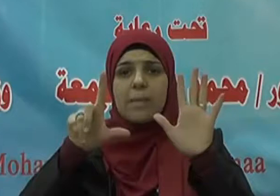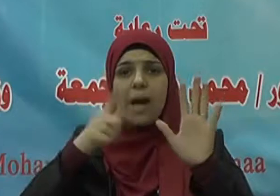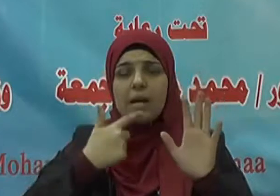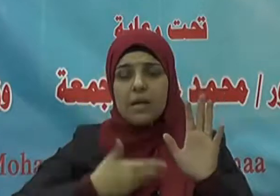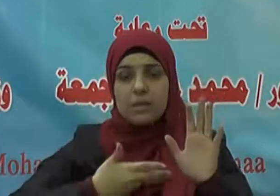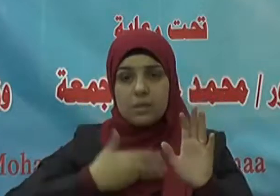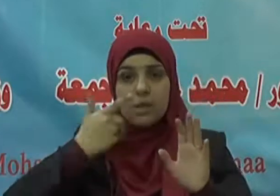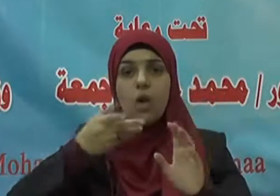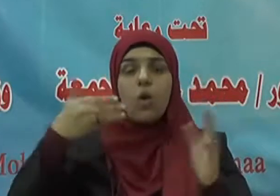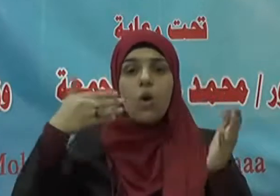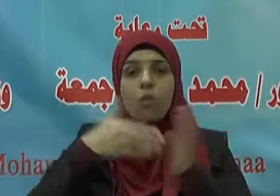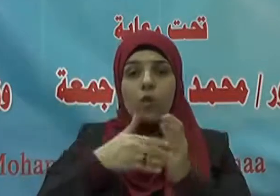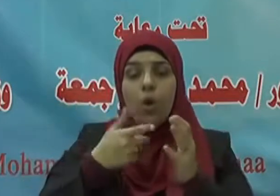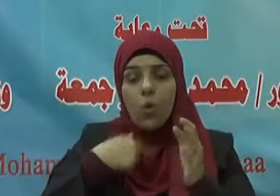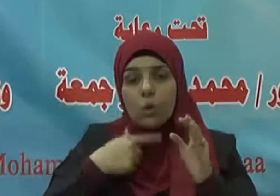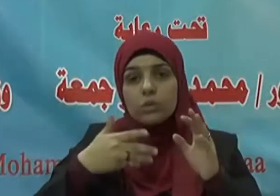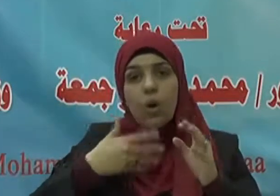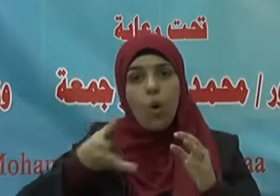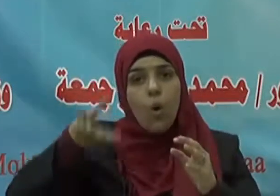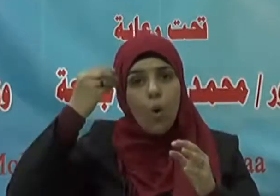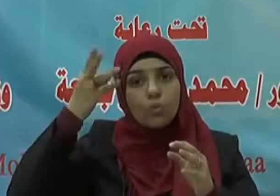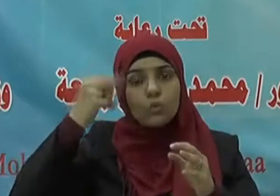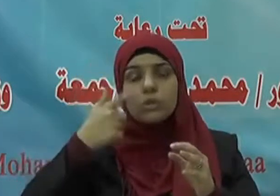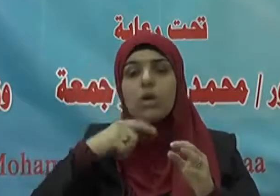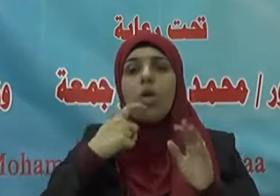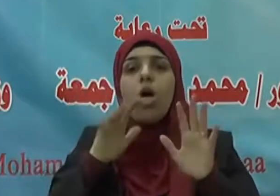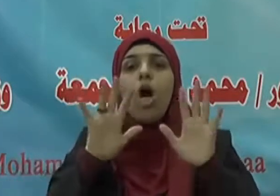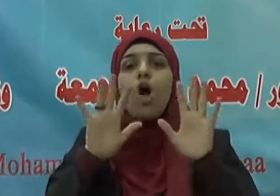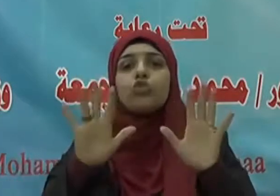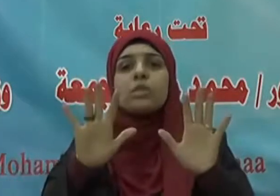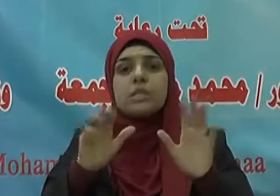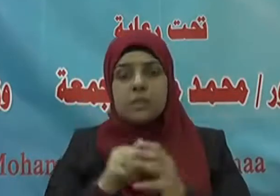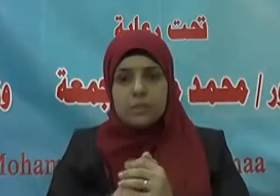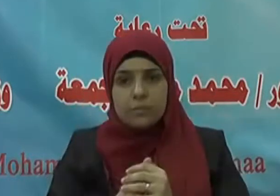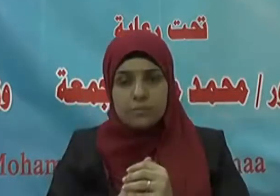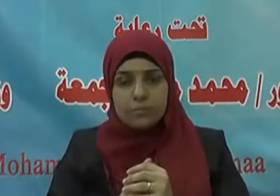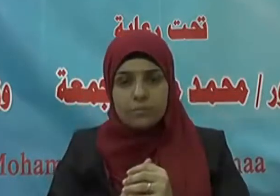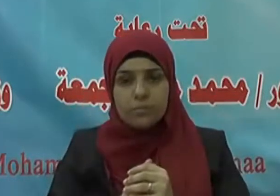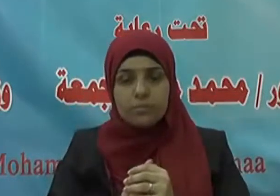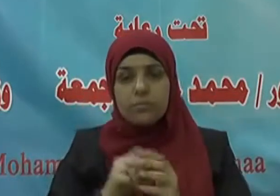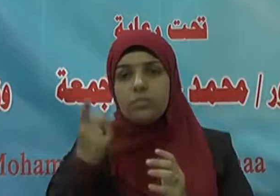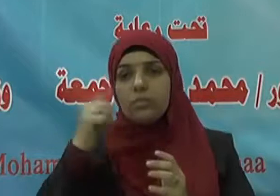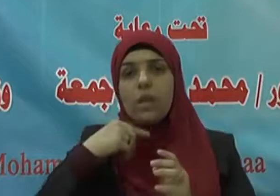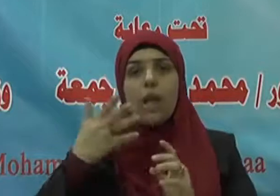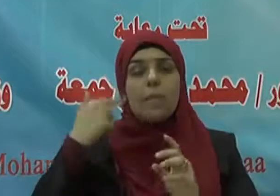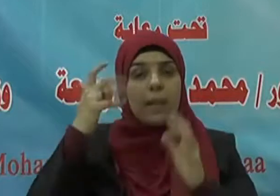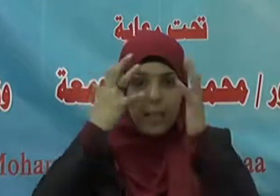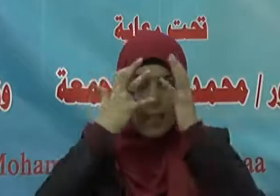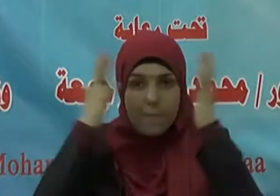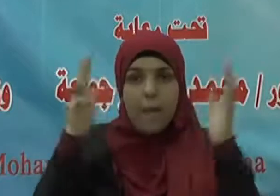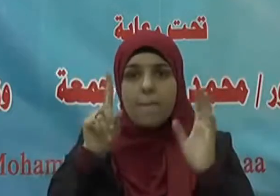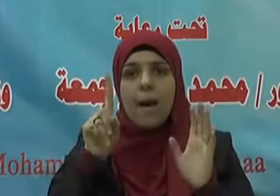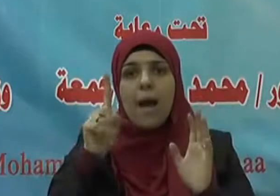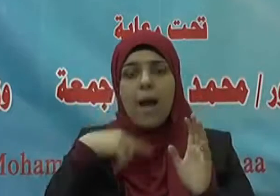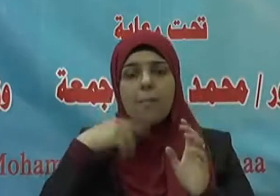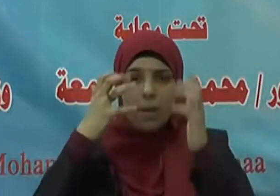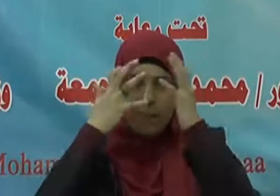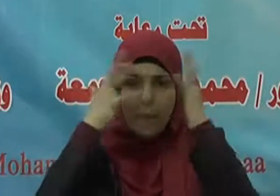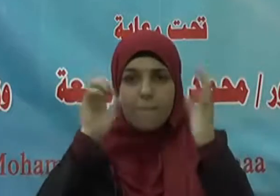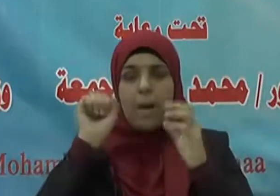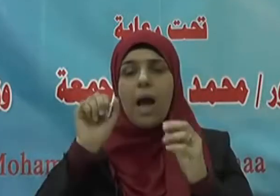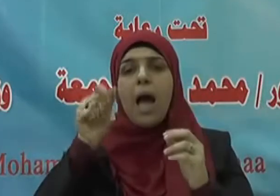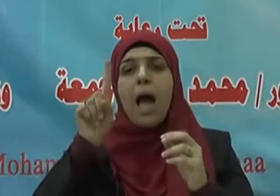وحفظت الموطأ وأنا ابن عشر سنين وكان الإمام أحمد